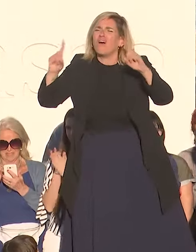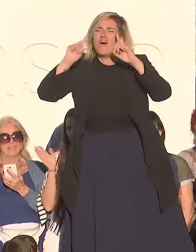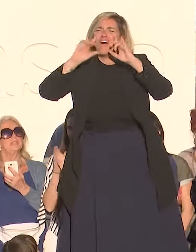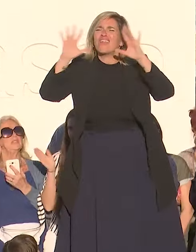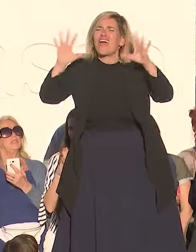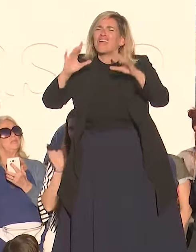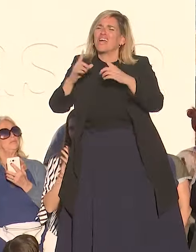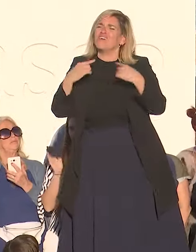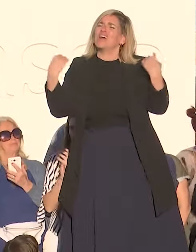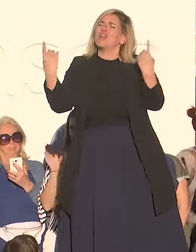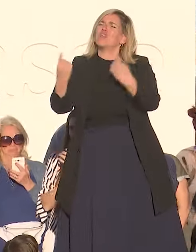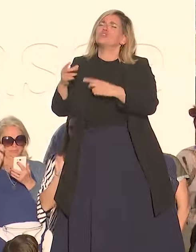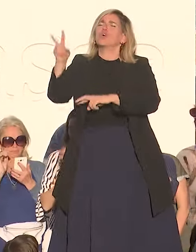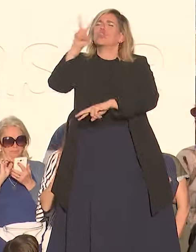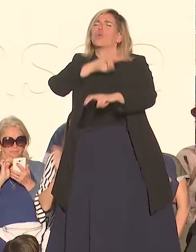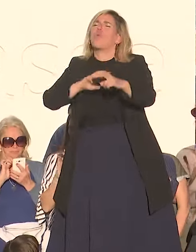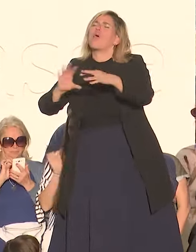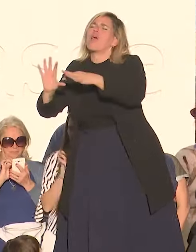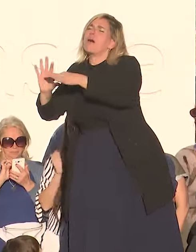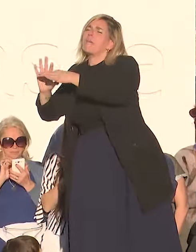predica con el ejemplo